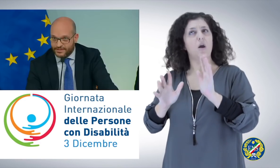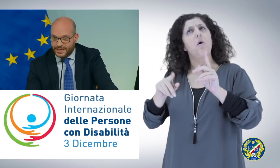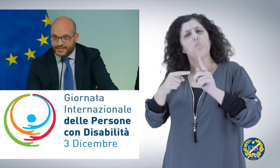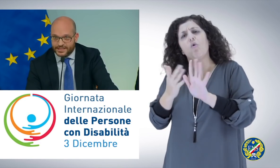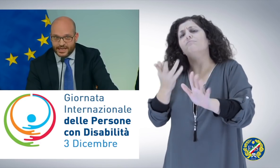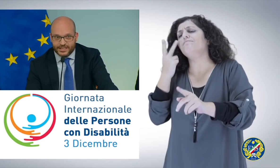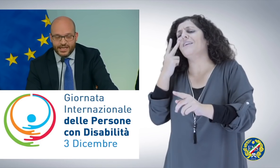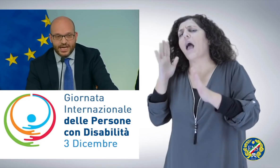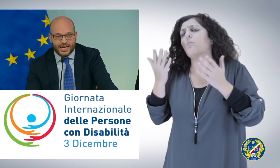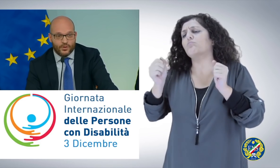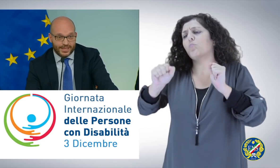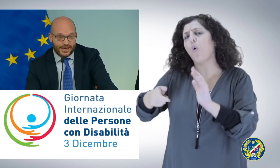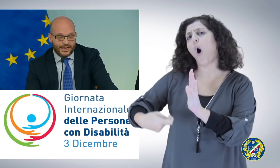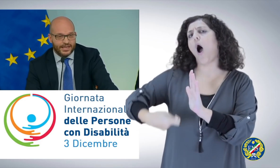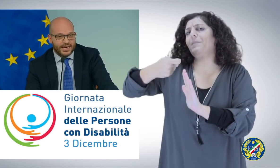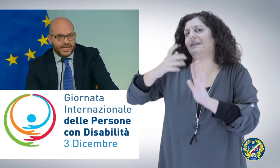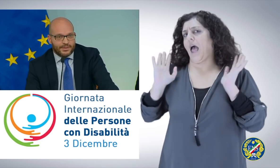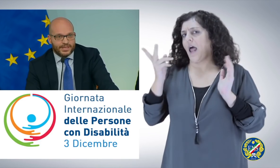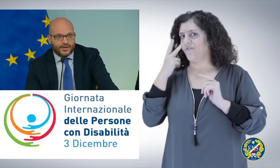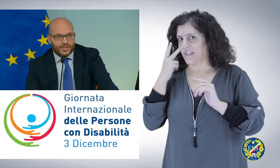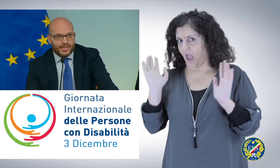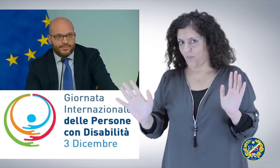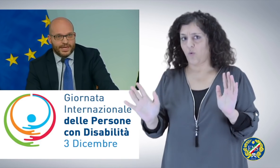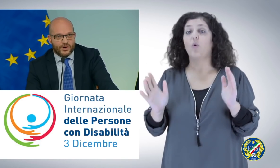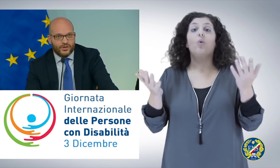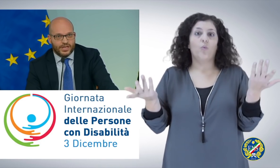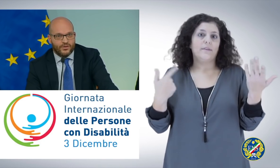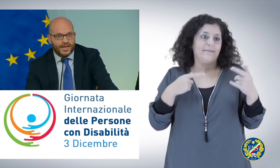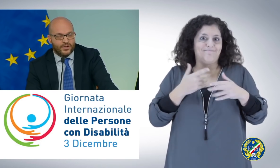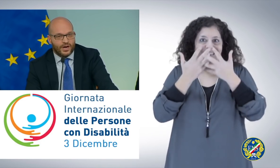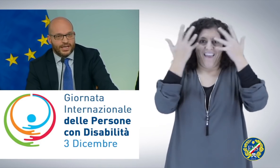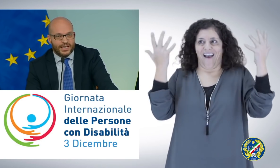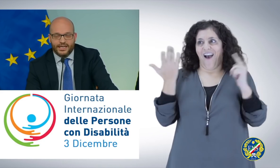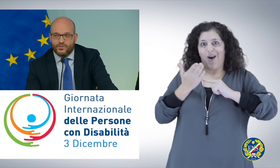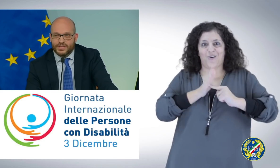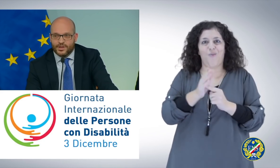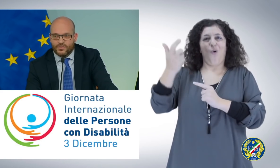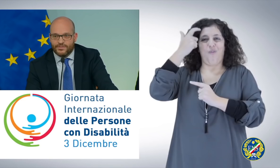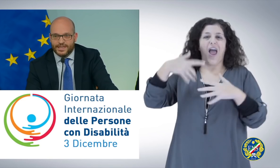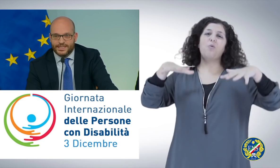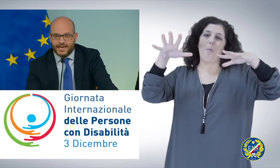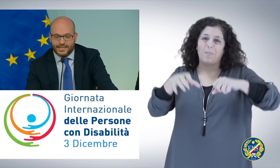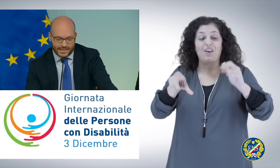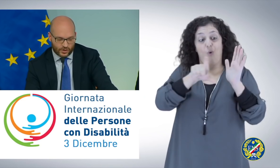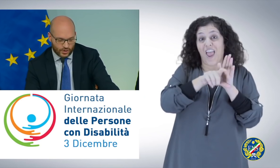vedere se si riesce ad aumentare. Capite che quindi l'impegno del Governo anche in questa manovra finanziaria è stato